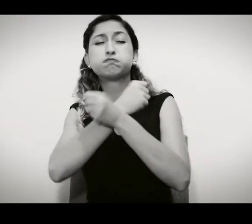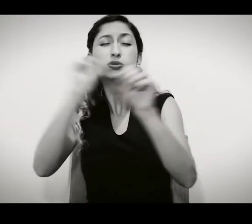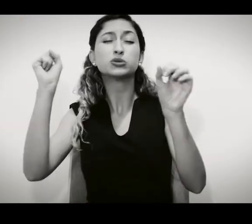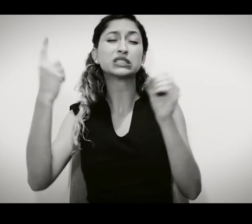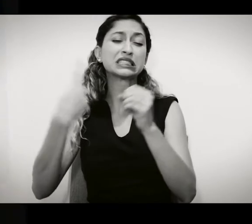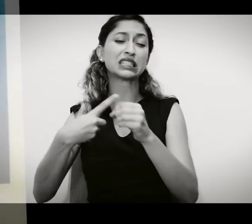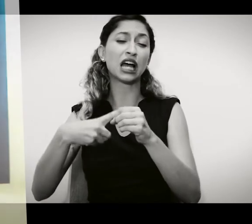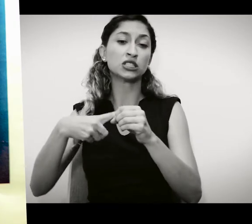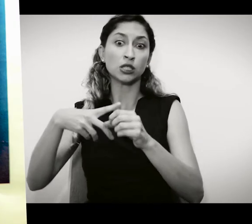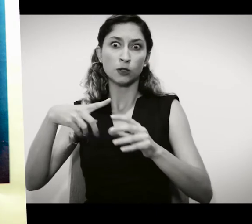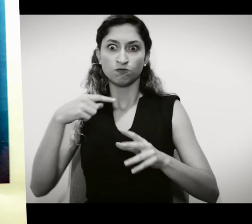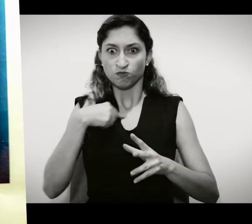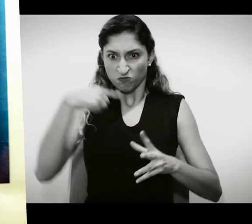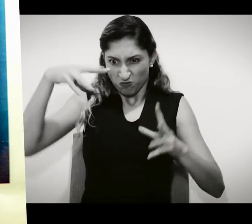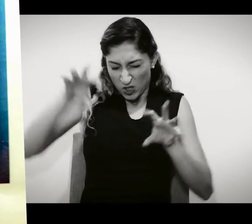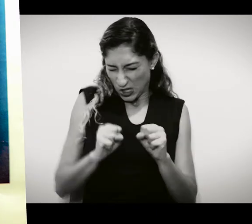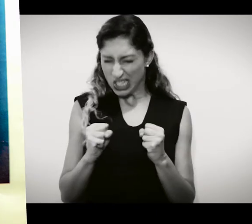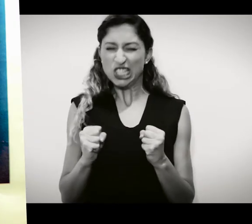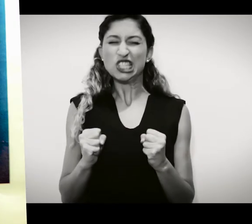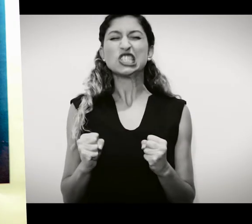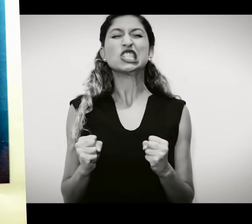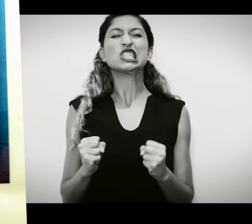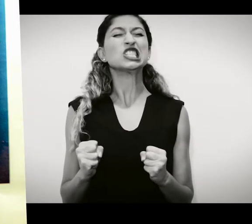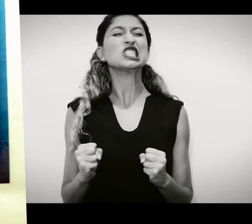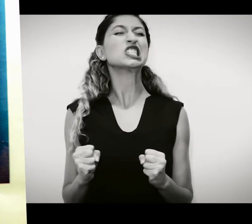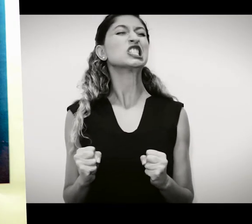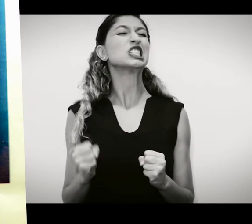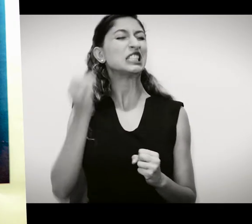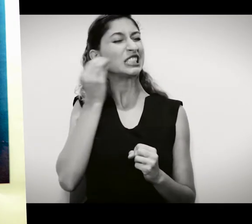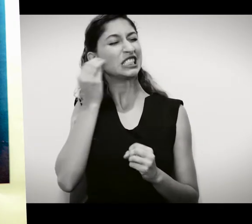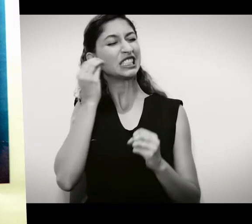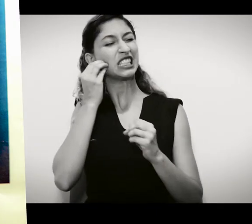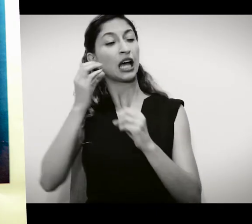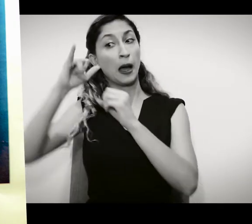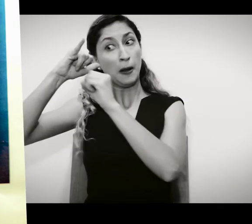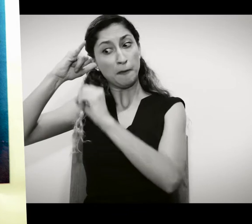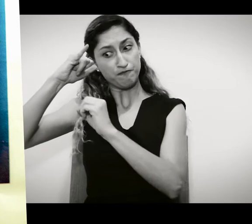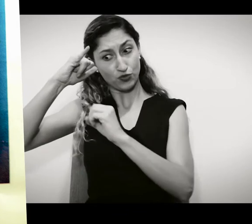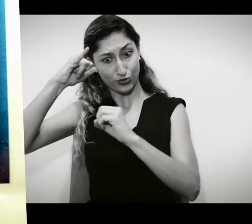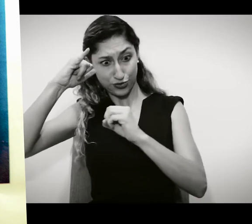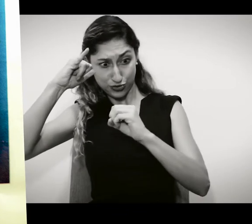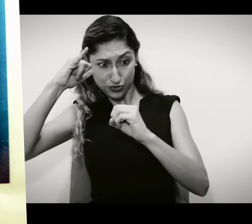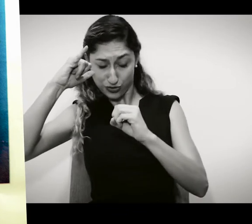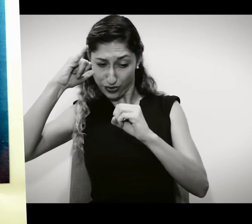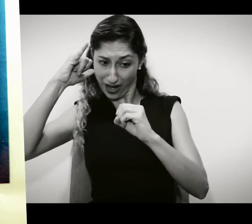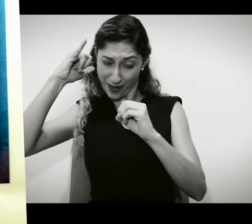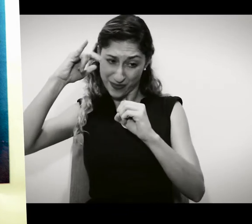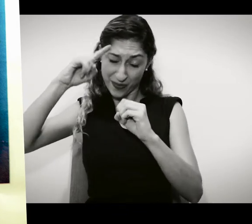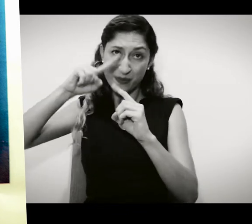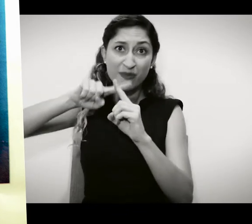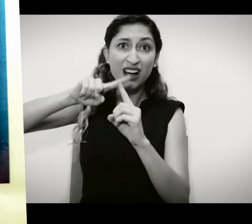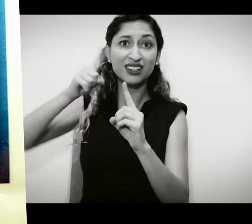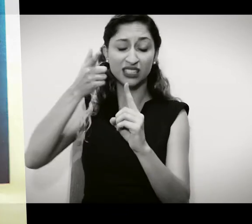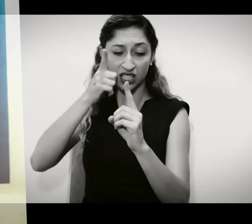Fez então de novo um grande esforço para desviar do alvo. De